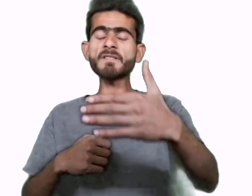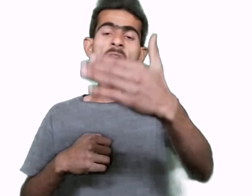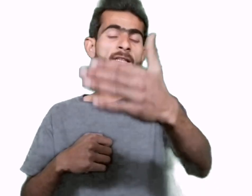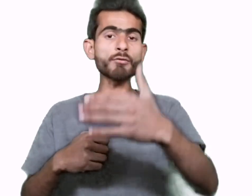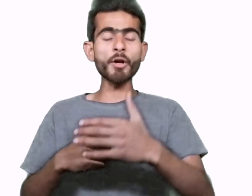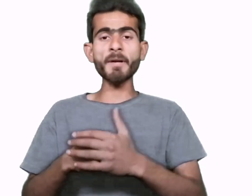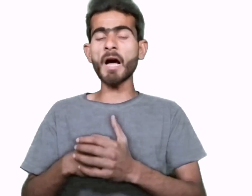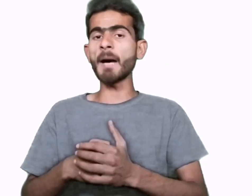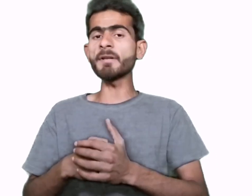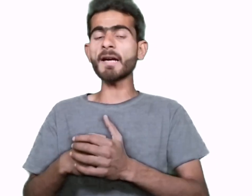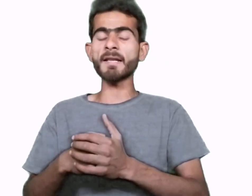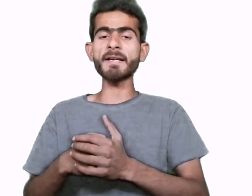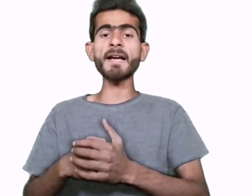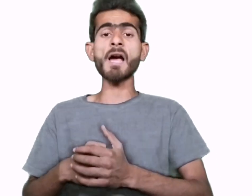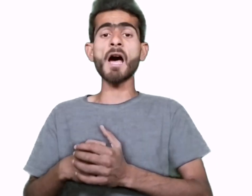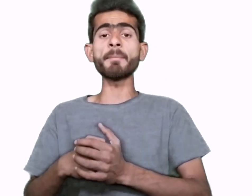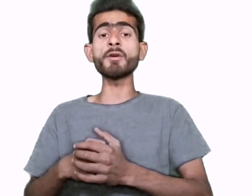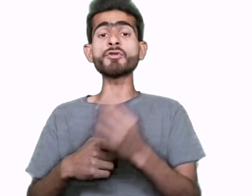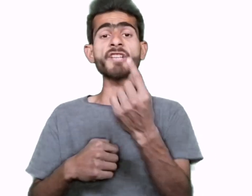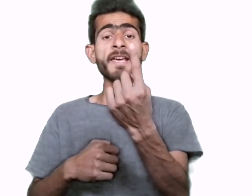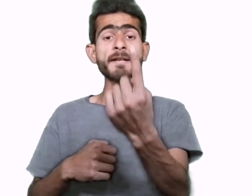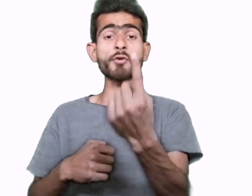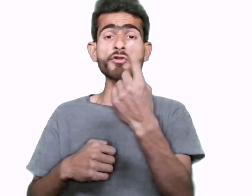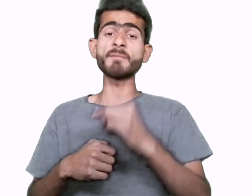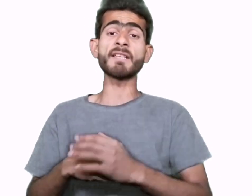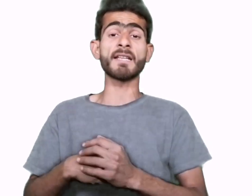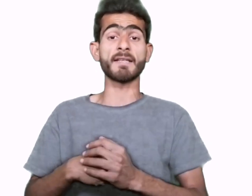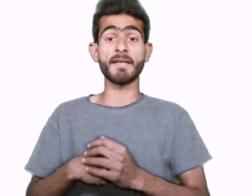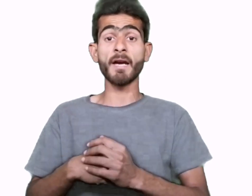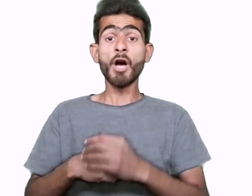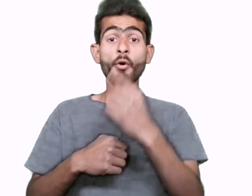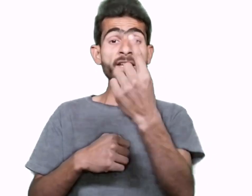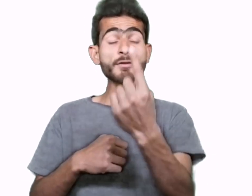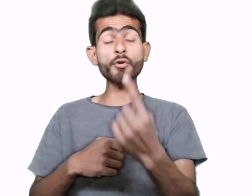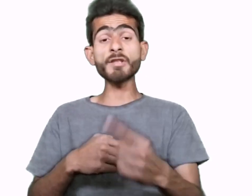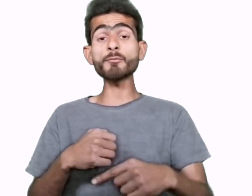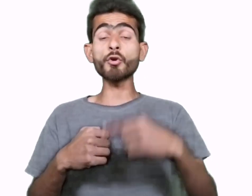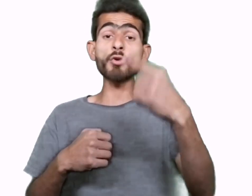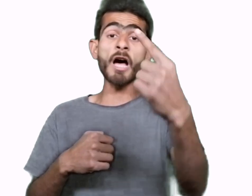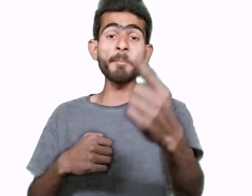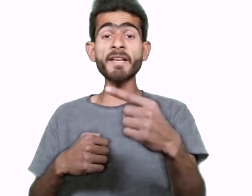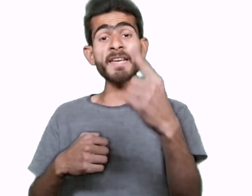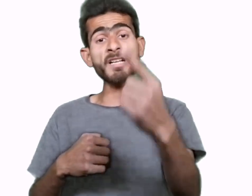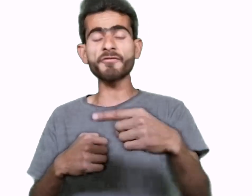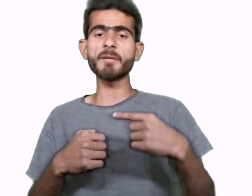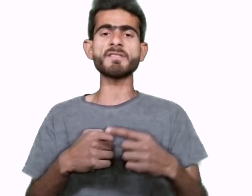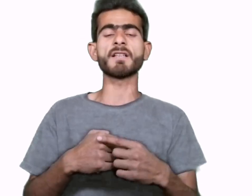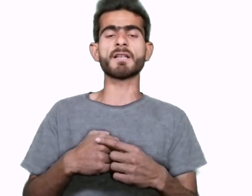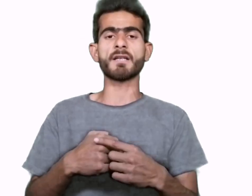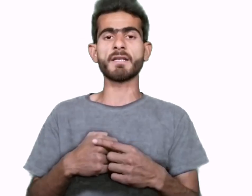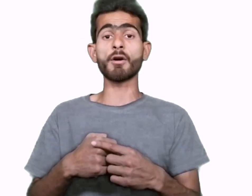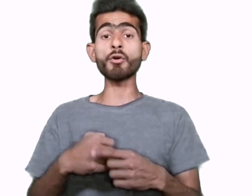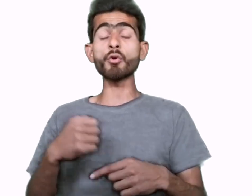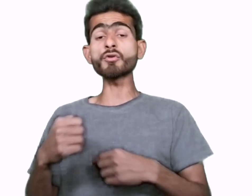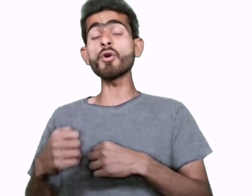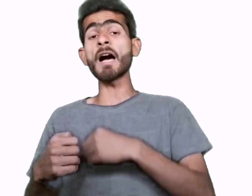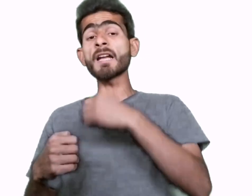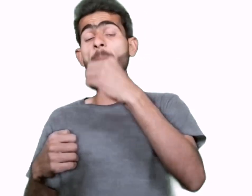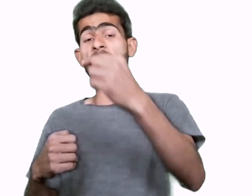مثال کے طور پر آپ نے کرنا گیا کہ آپ نے ان سے ایک سو سیم لے لینی ہے اور ایک سو سیم دوستو آپ نے ایک ہفتے میں سیل کرنی ہے اور دوستو اگر آپ